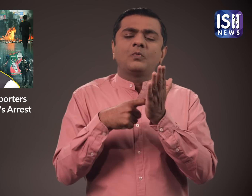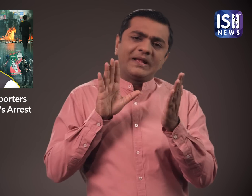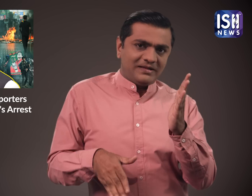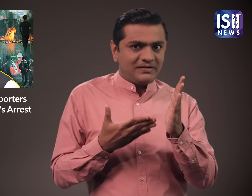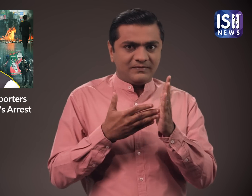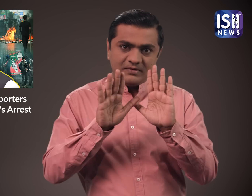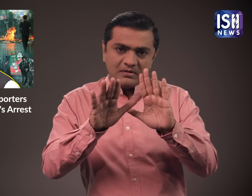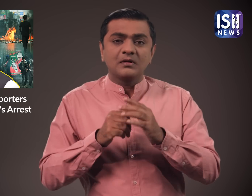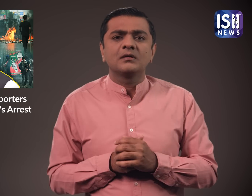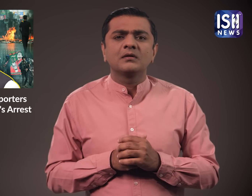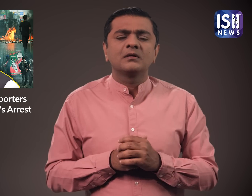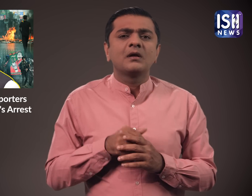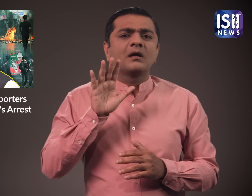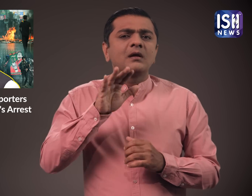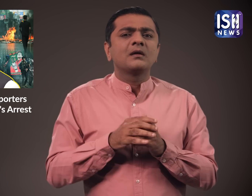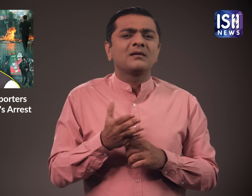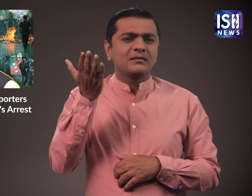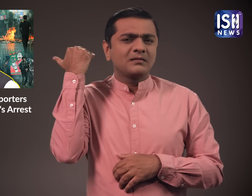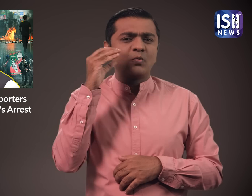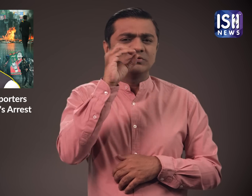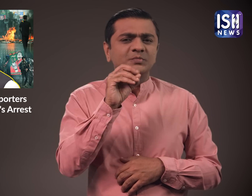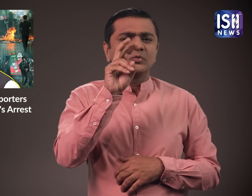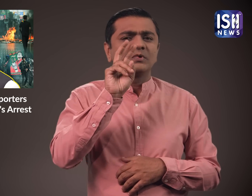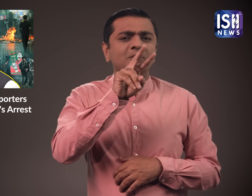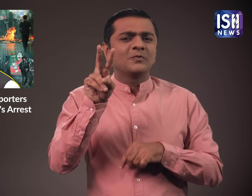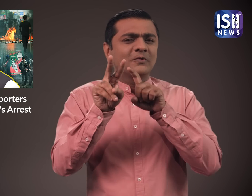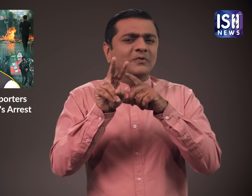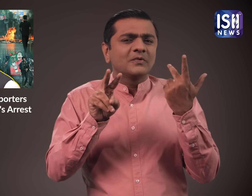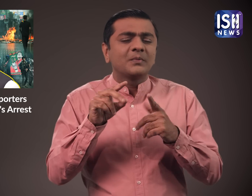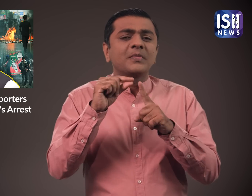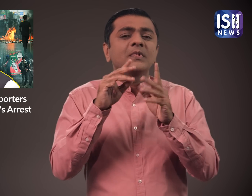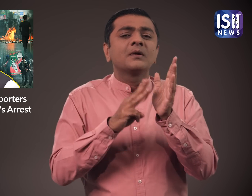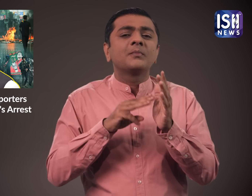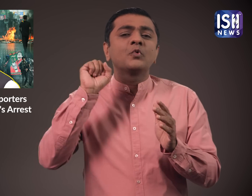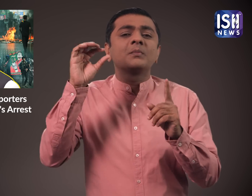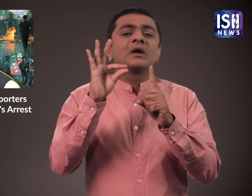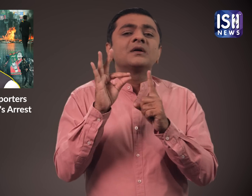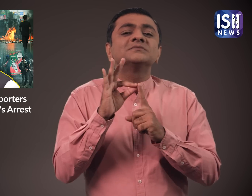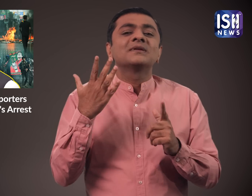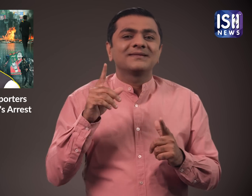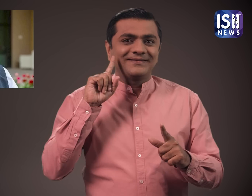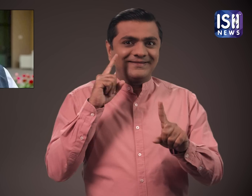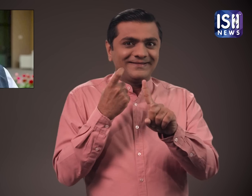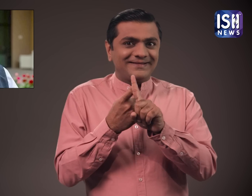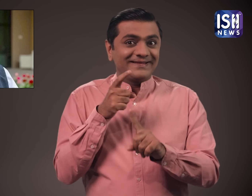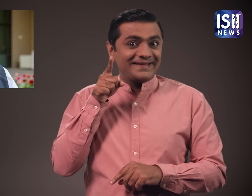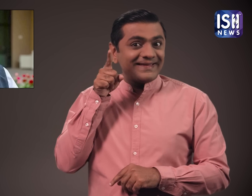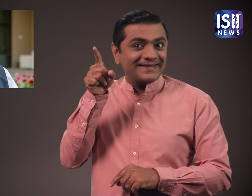काफी विवाद के बाद पत से हटा दिया गया था और अक्टूबर 2022 में ये पाया गया कि उन्हें